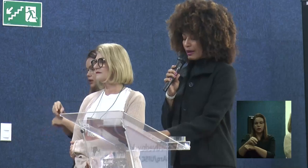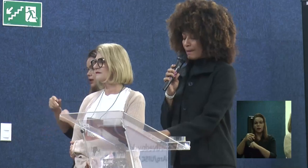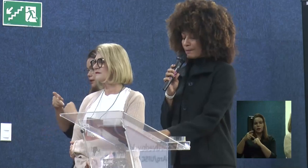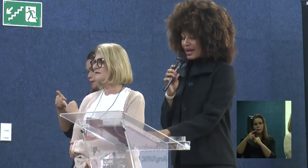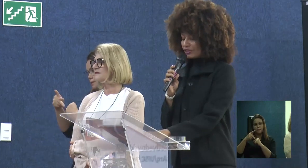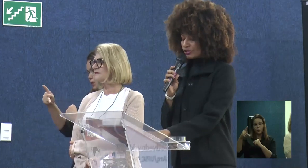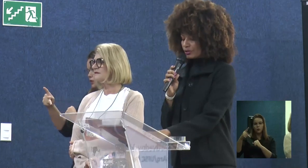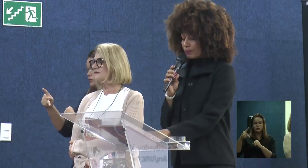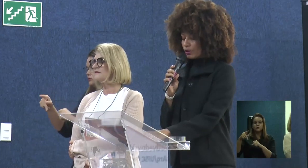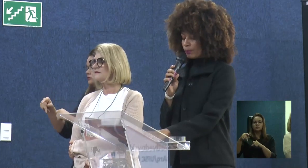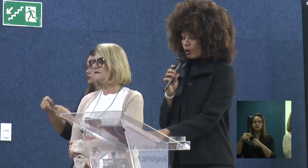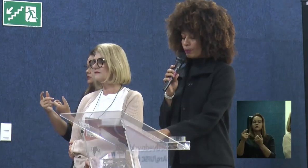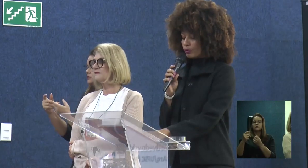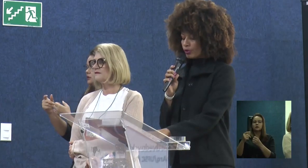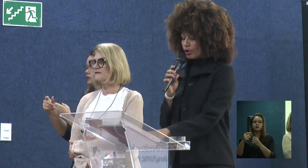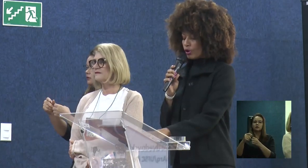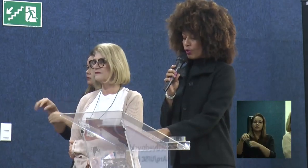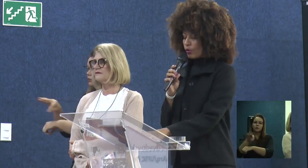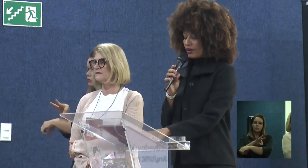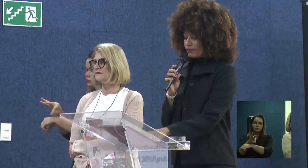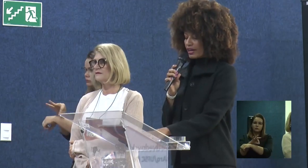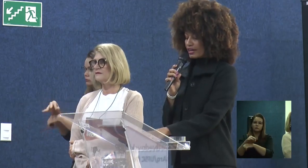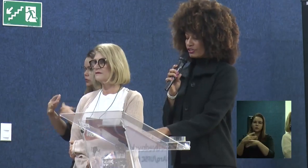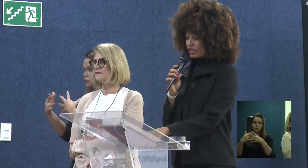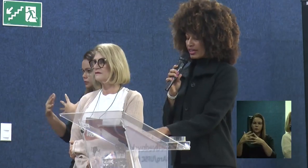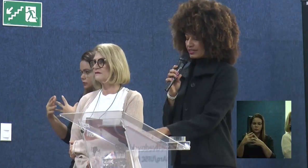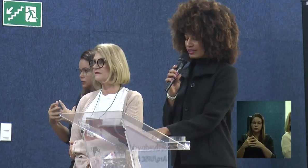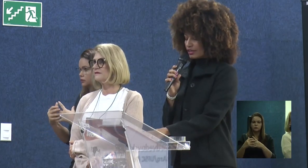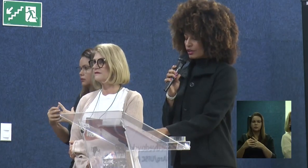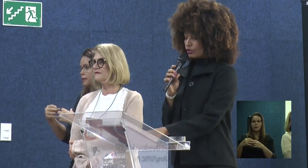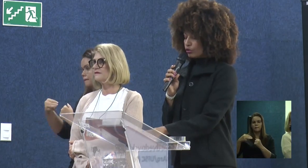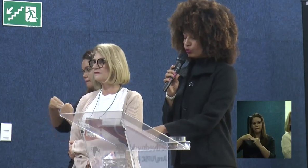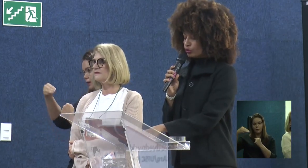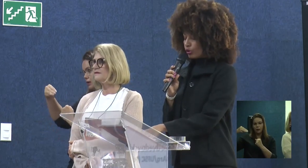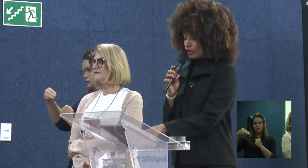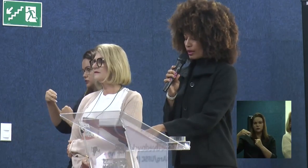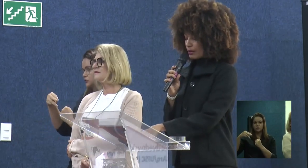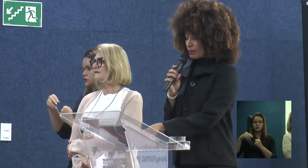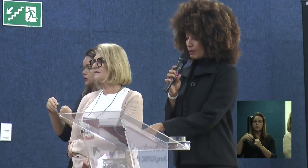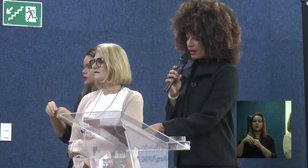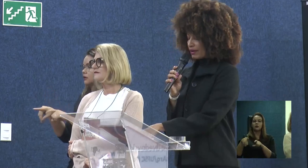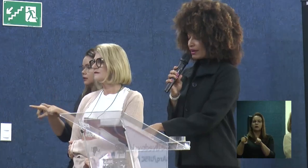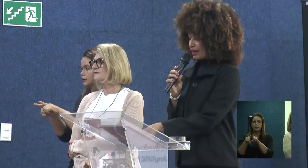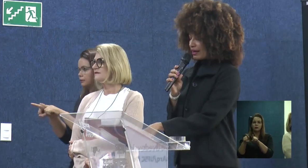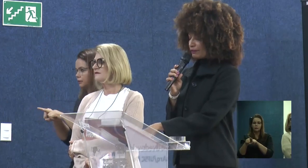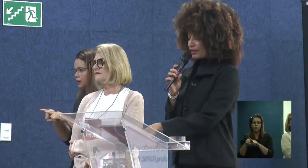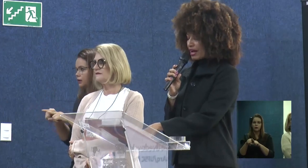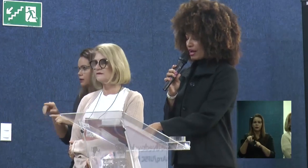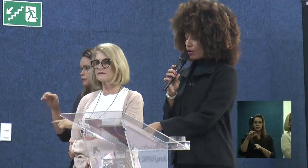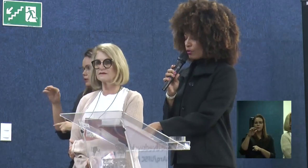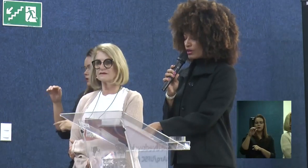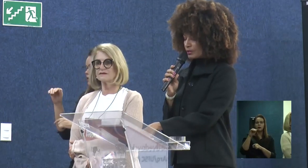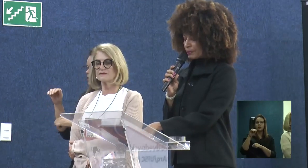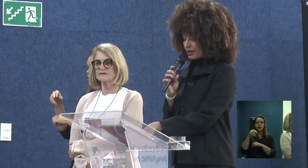Urbanismo, mestre pelo PROPUR UFRGS, doutora pela